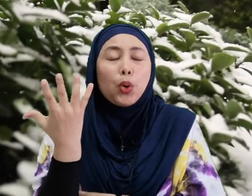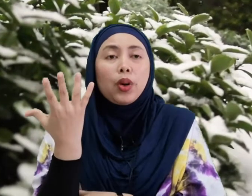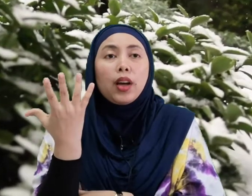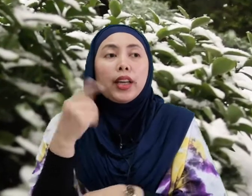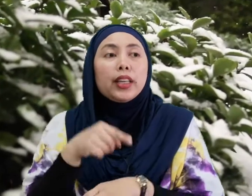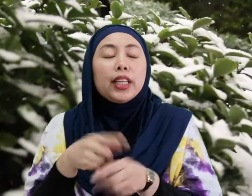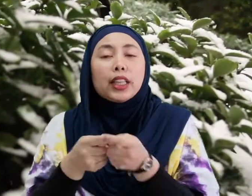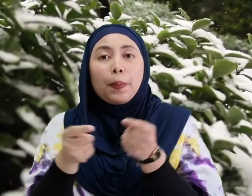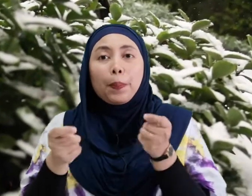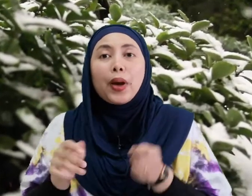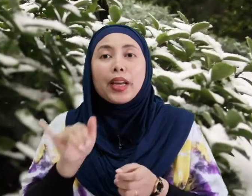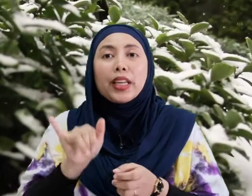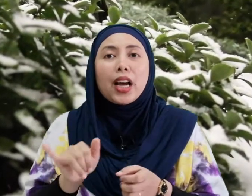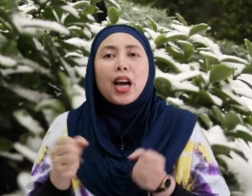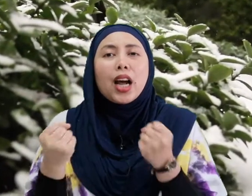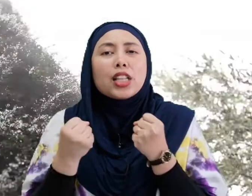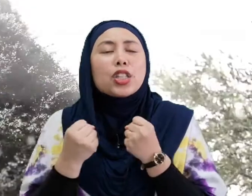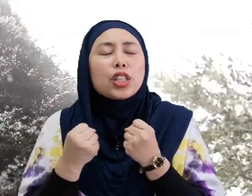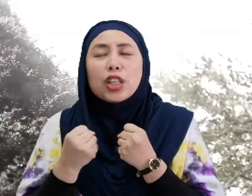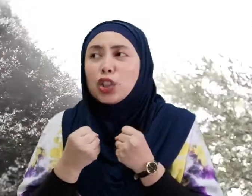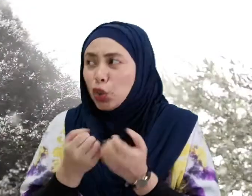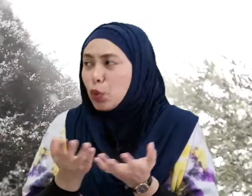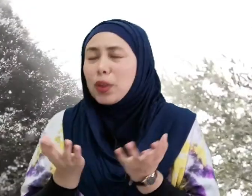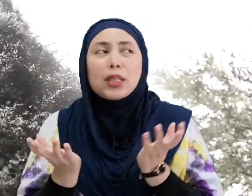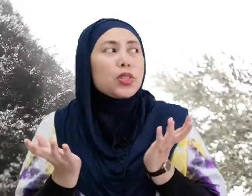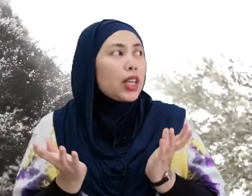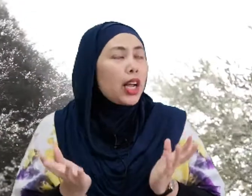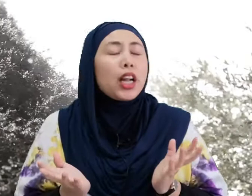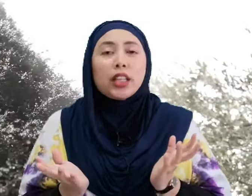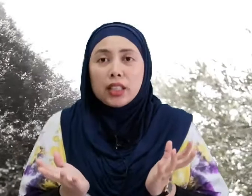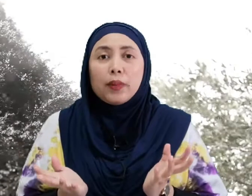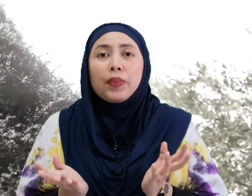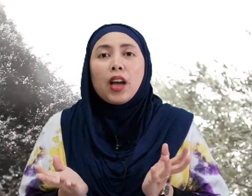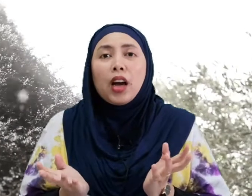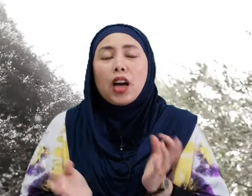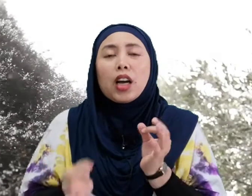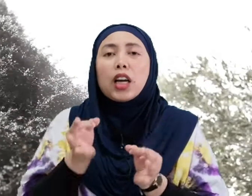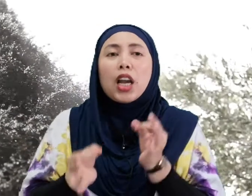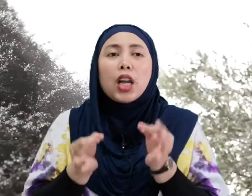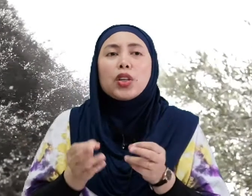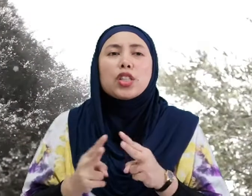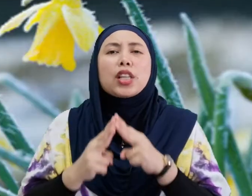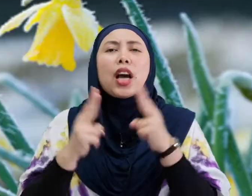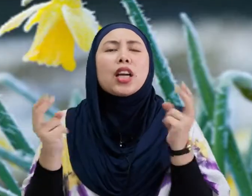Di tempat Yang Sejuk Macam Sekarang ni Kalau Dia sangat